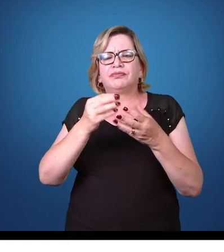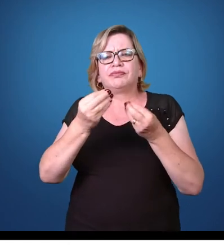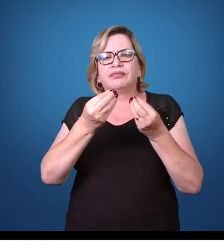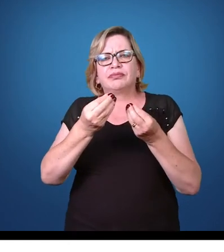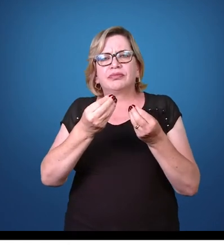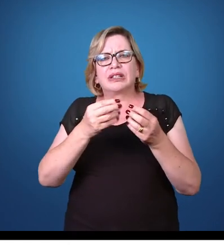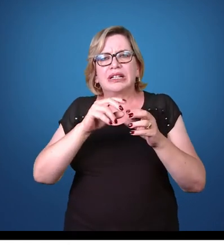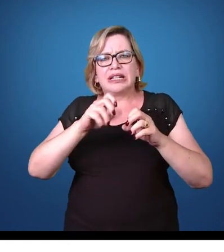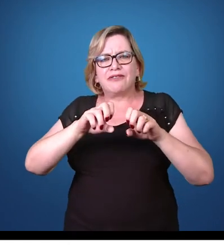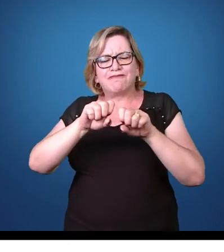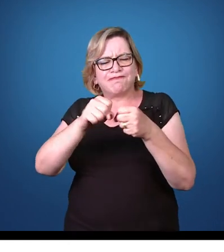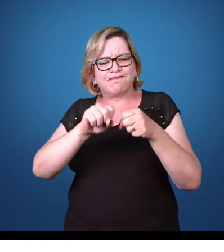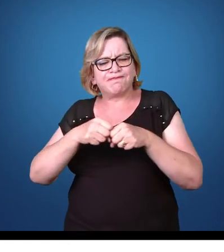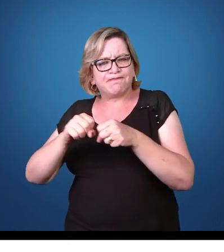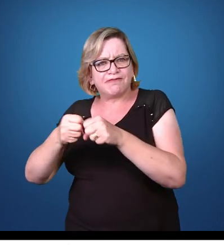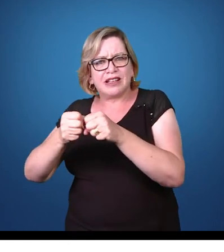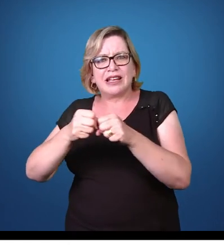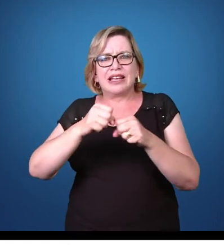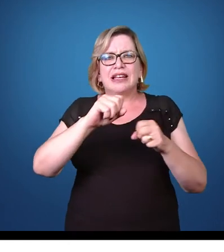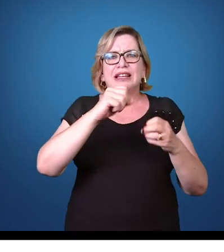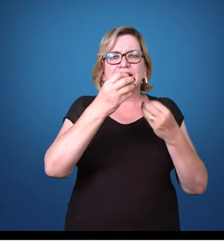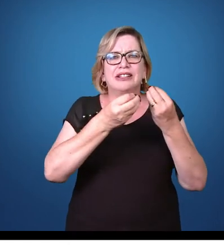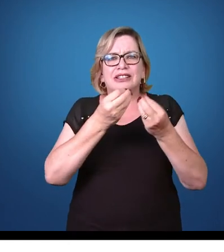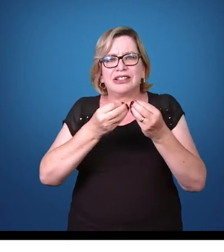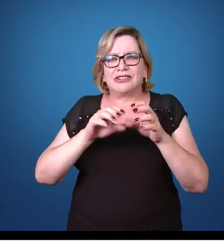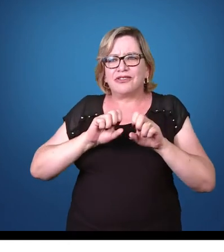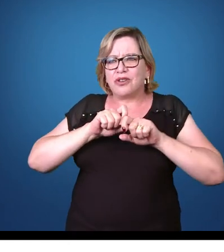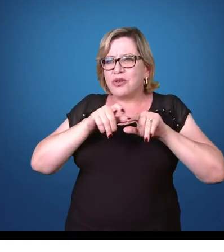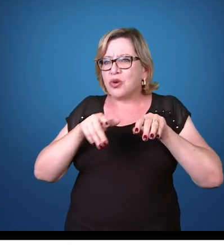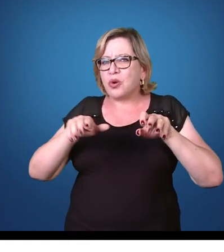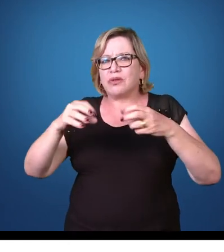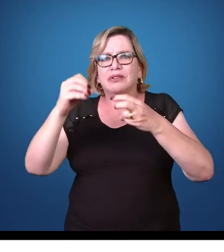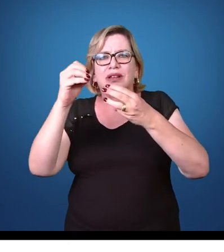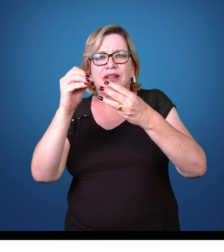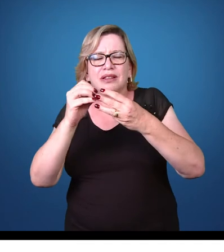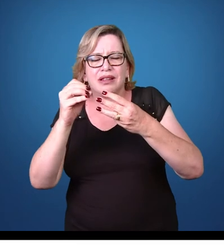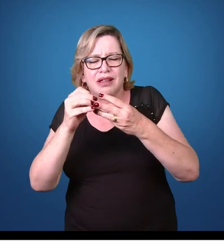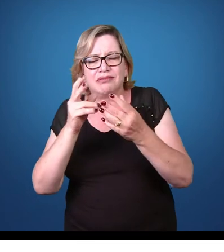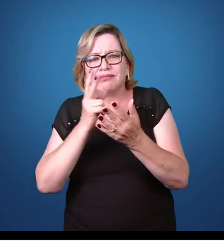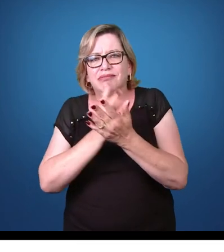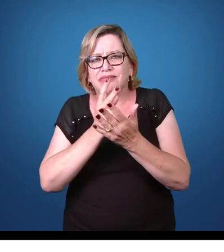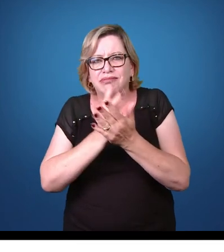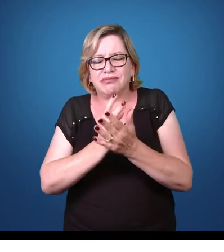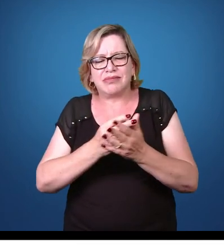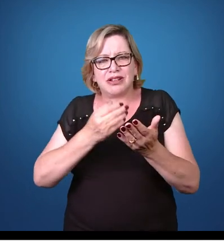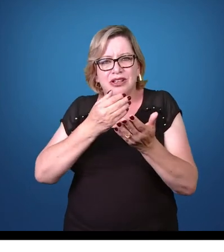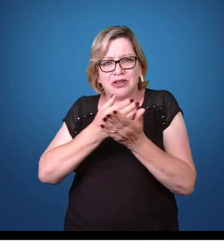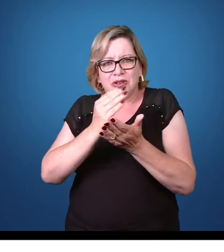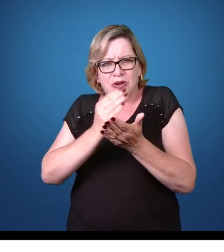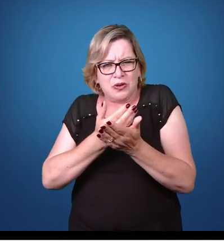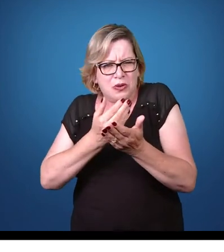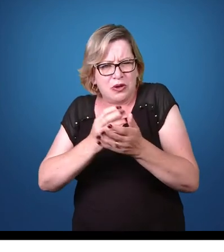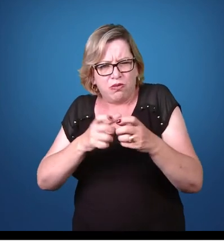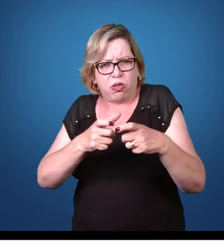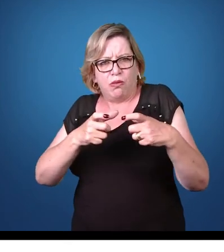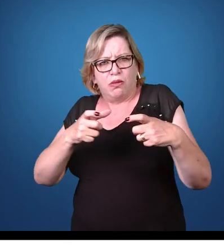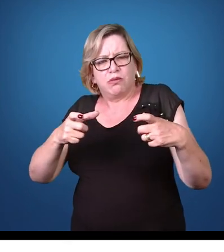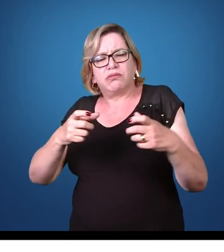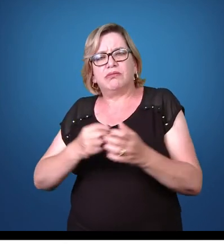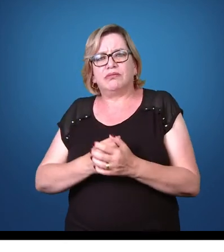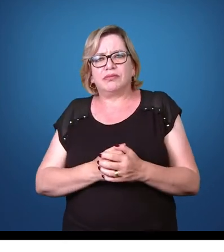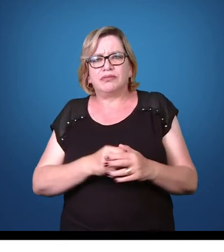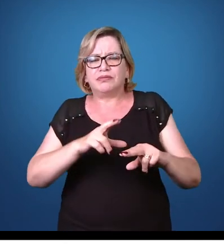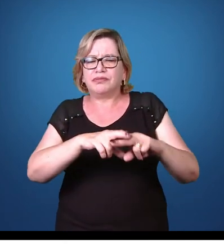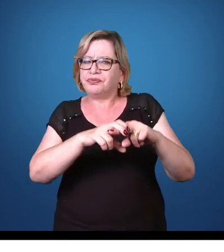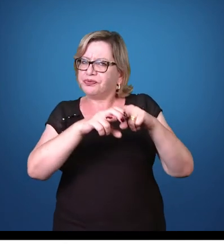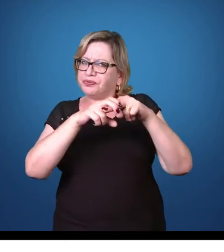e destroem elas a fim de entrar em outras células e manter esse ciclo de multiplicação e destruição. E é